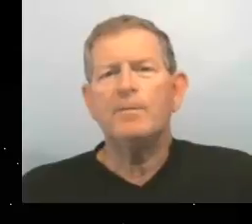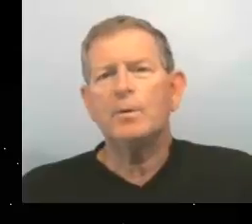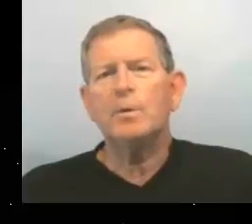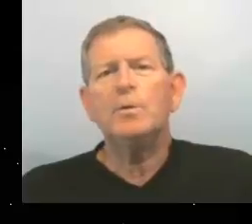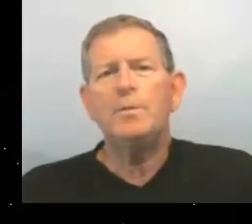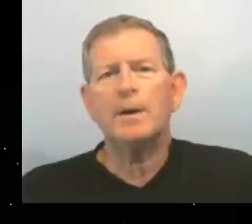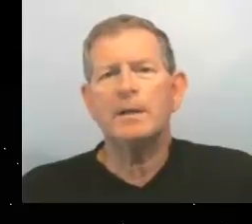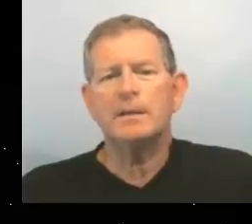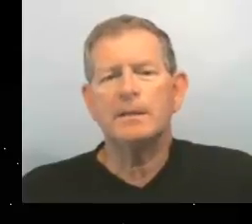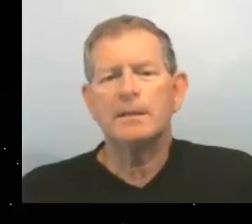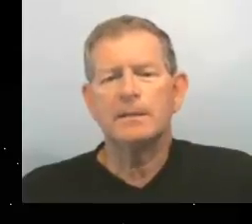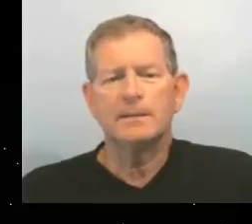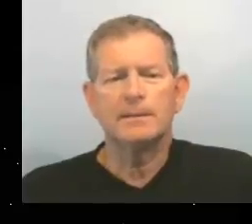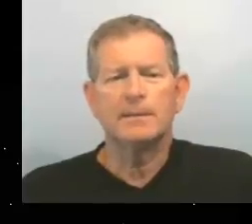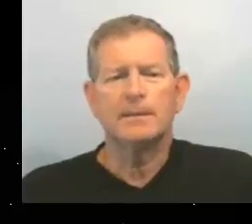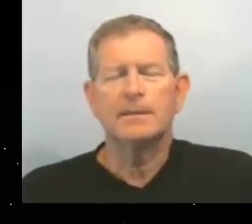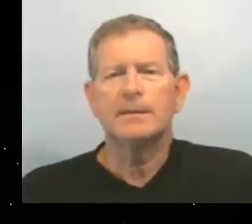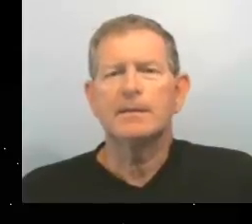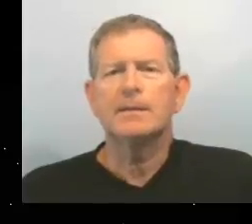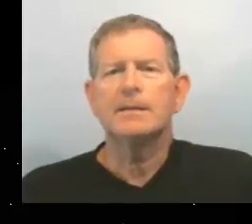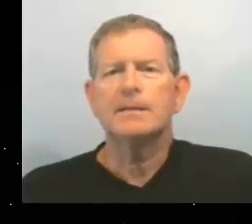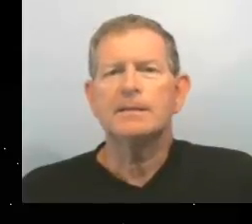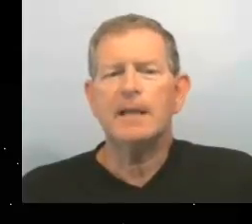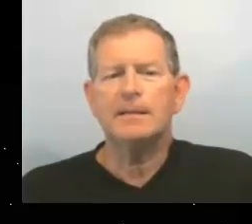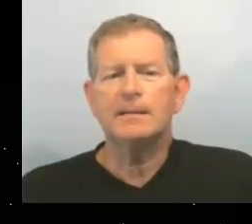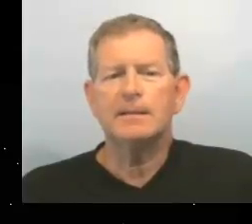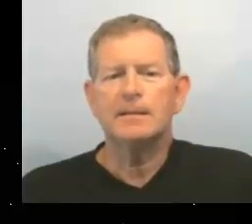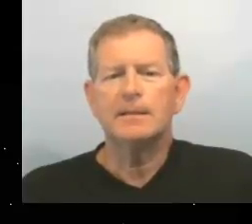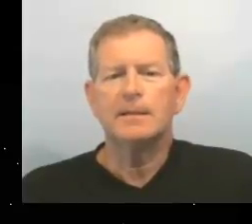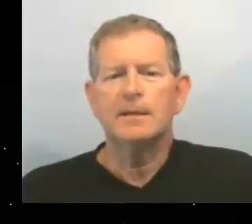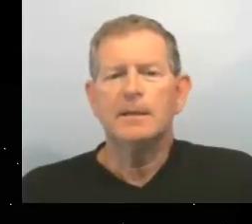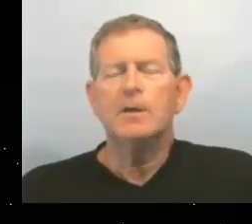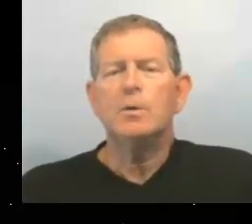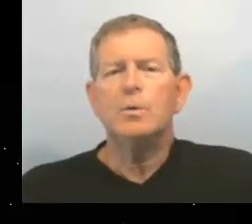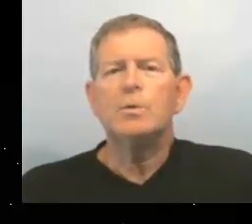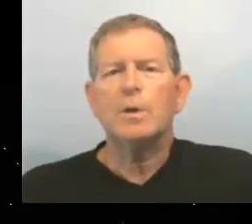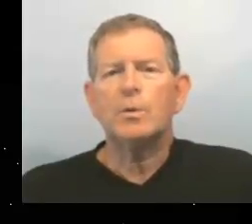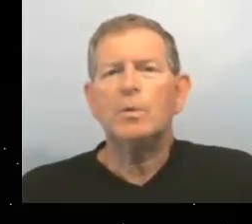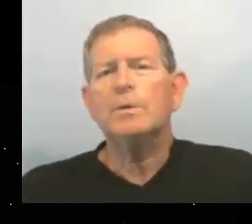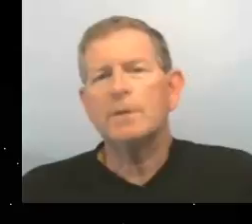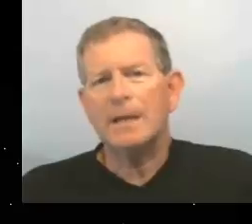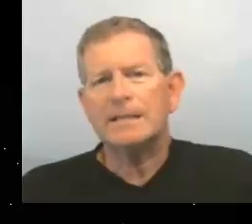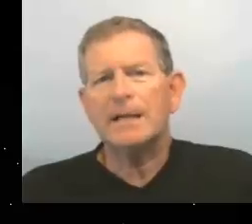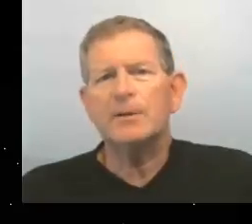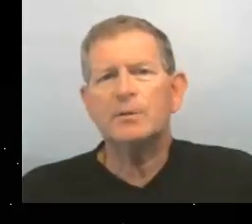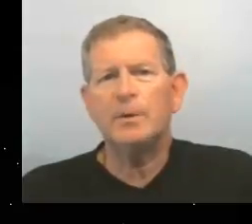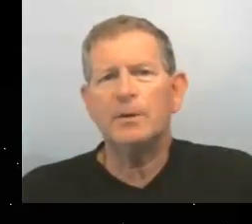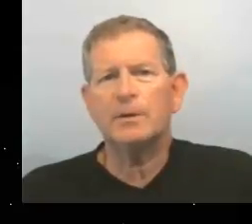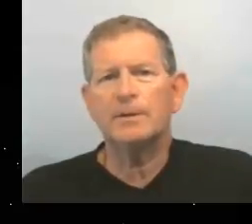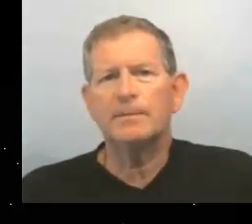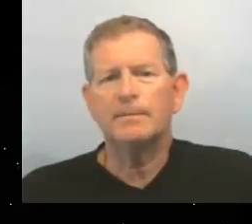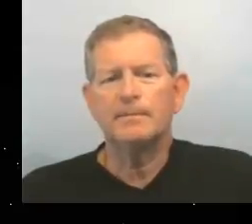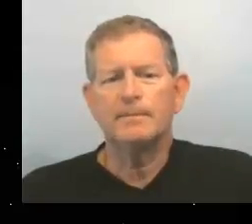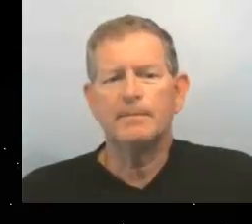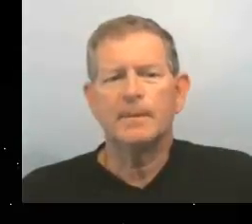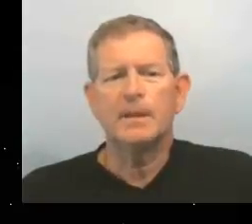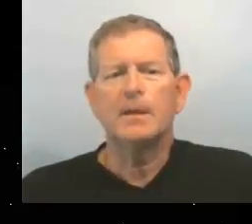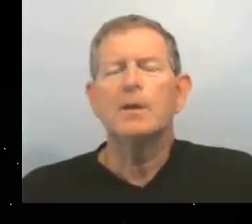appareil photo numérique 7 nous entrons dans la salle de sport